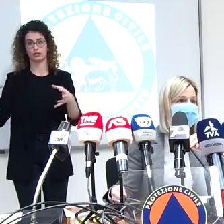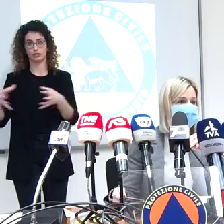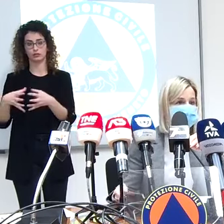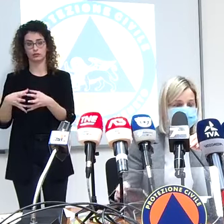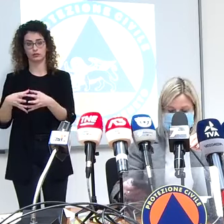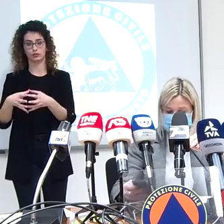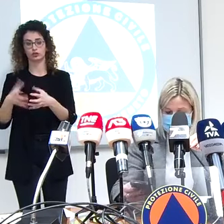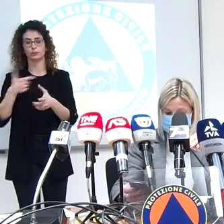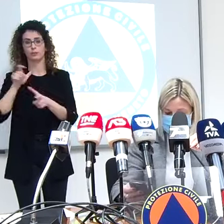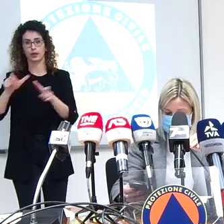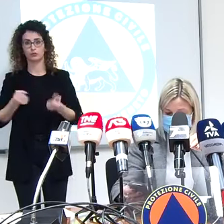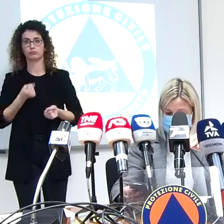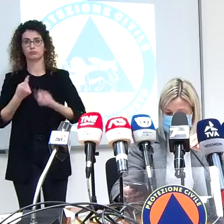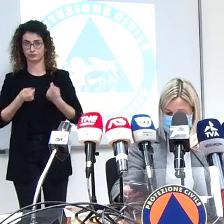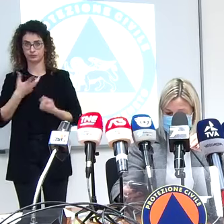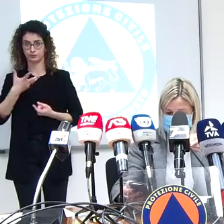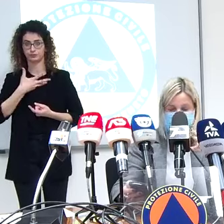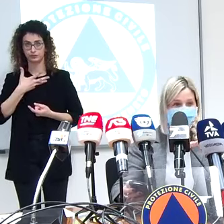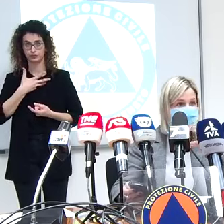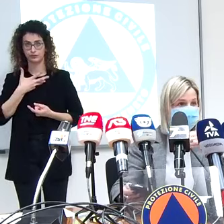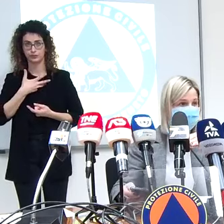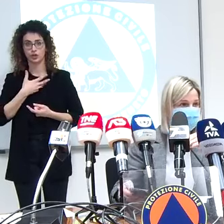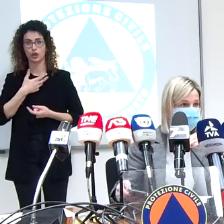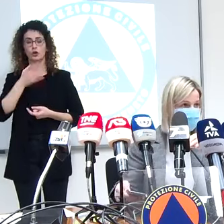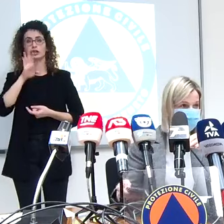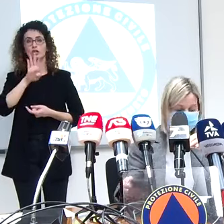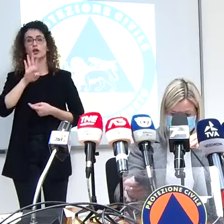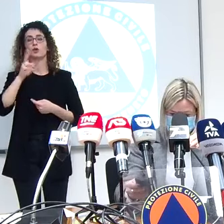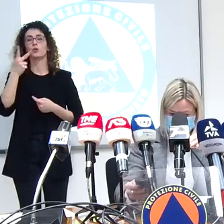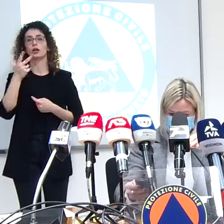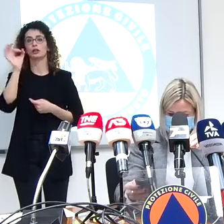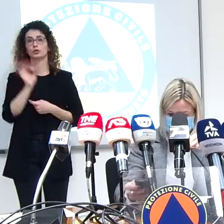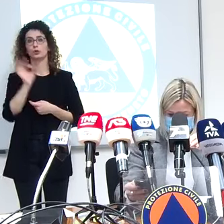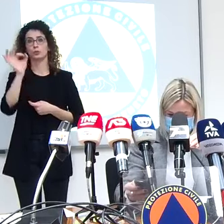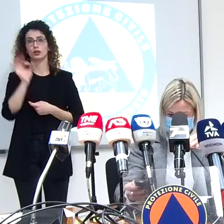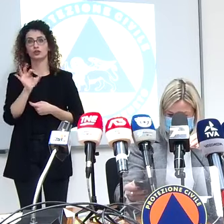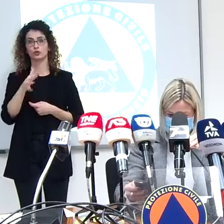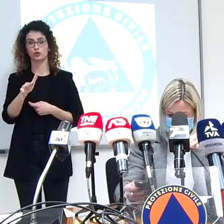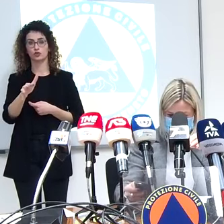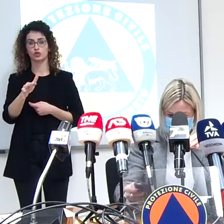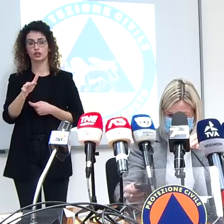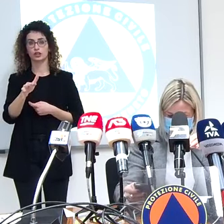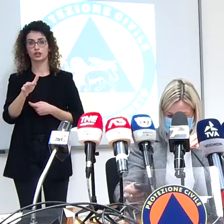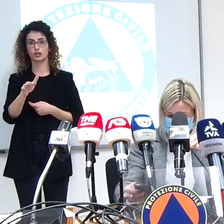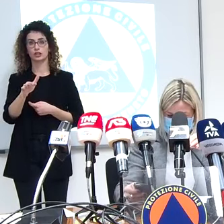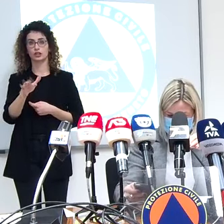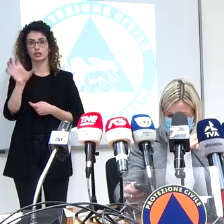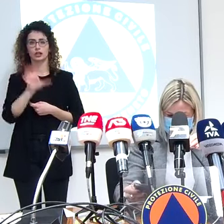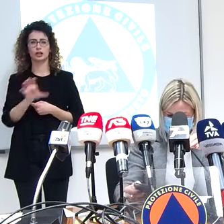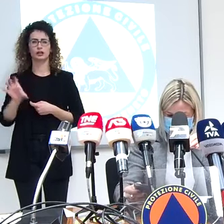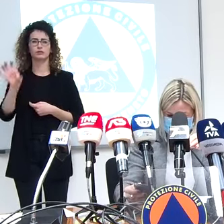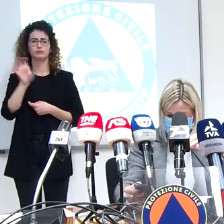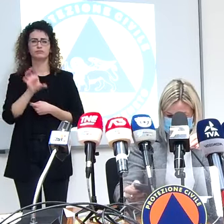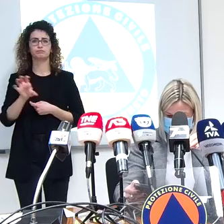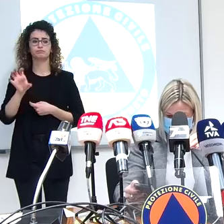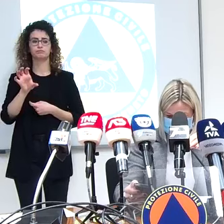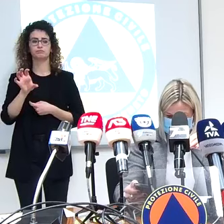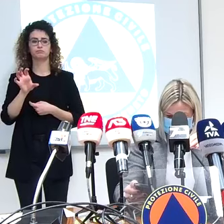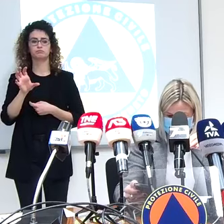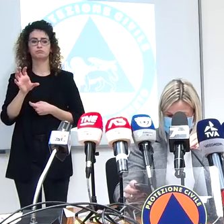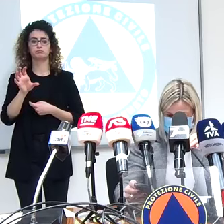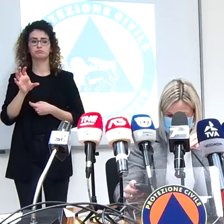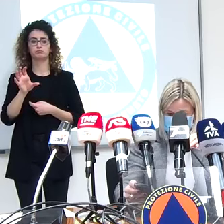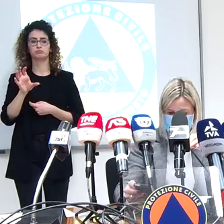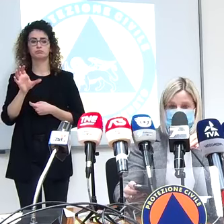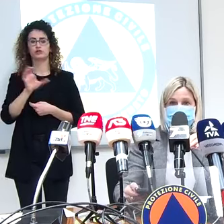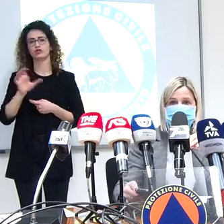sintomatiche quindi il 48% quindi circa altri facciamo la differenza poi